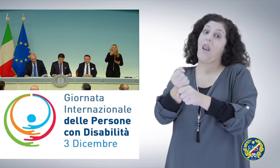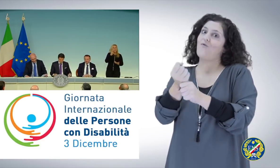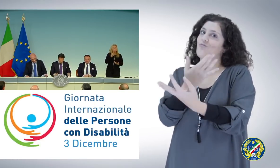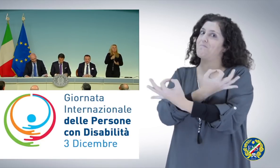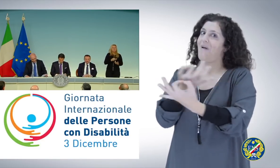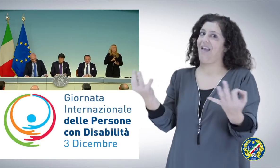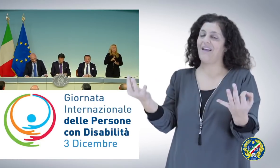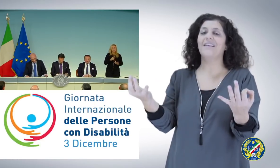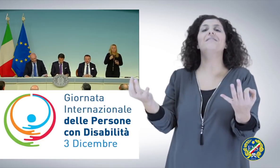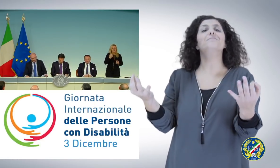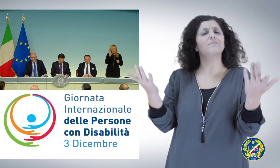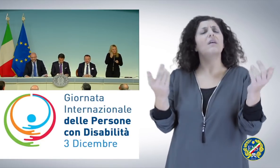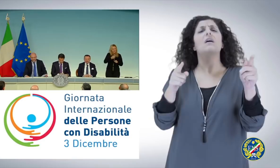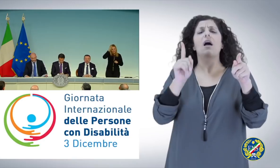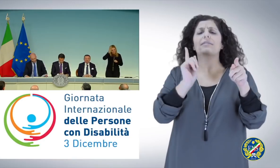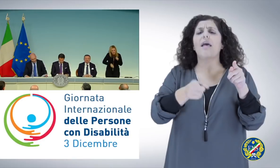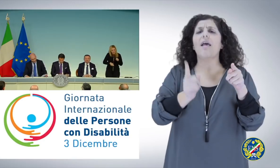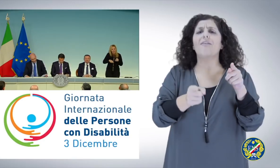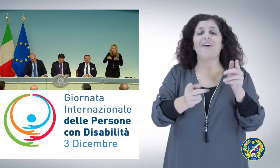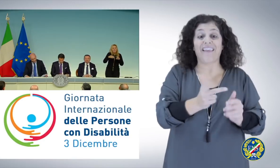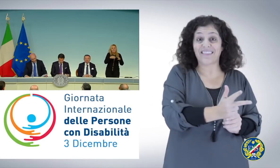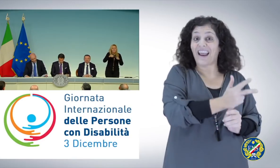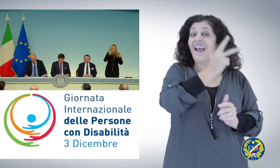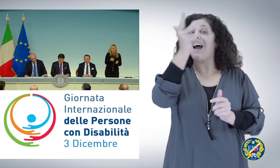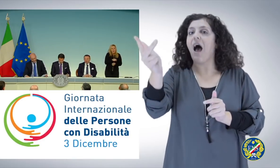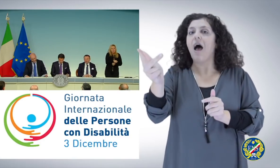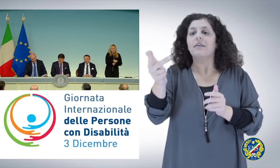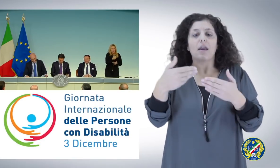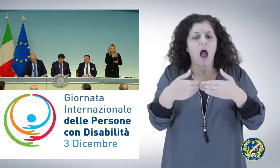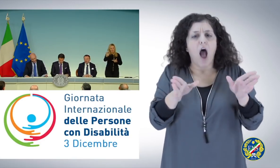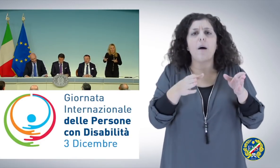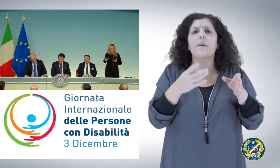che verranno avviati tre cicli di formazione nei prossimi tre anni per